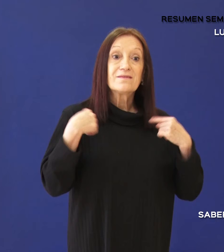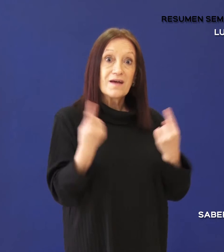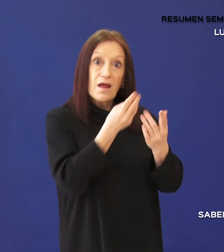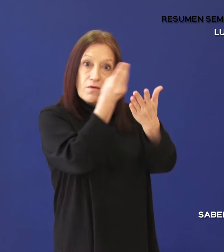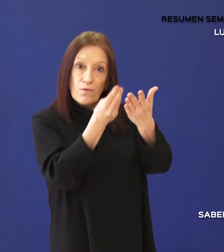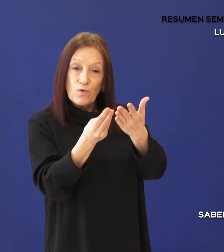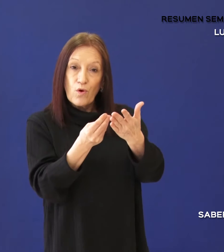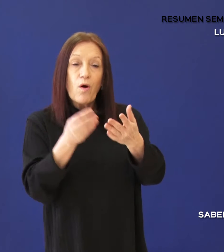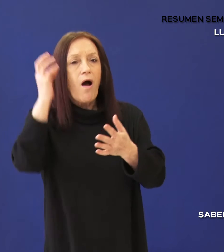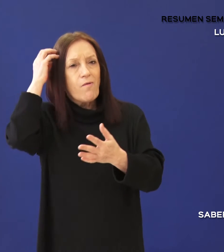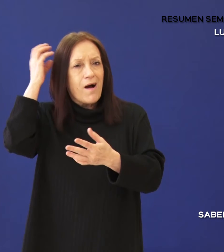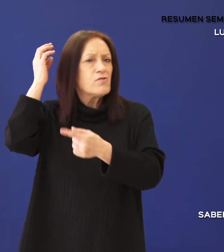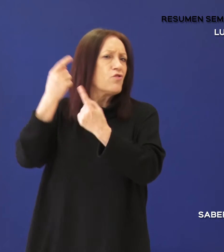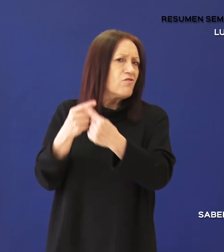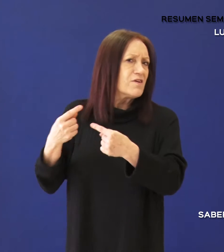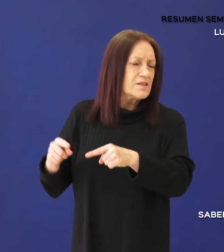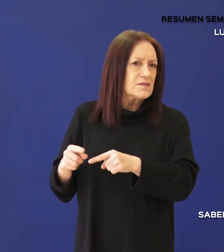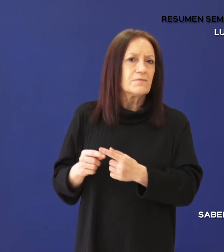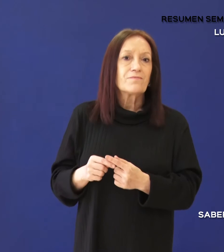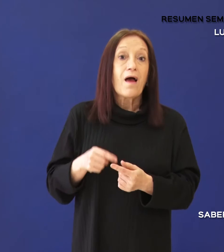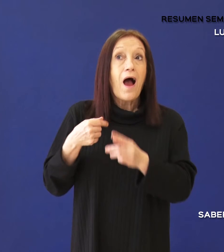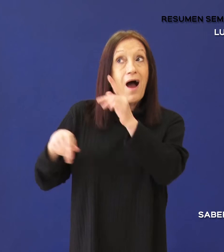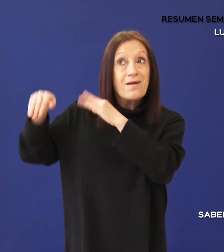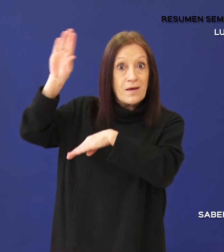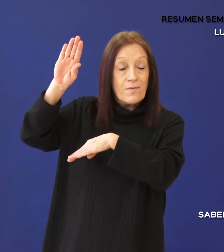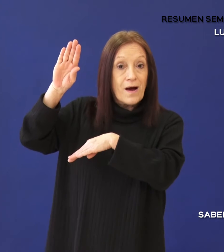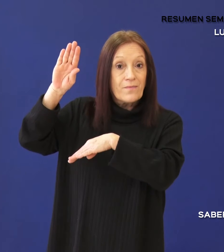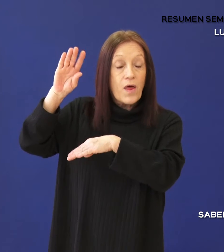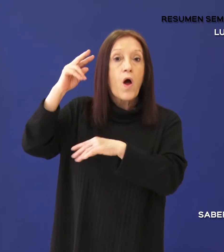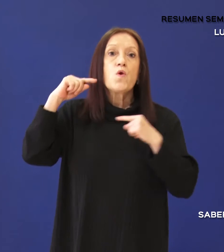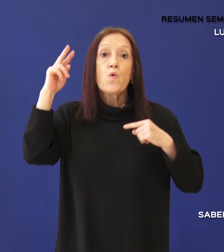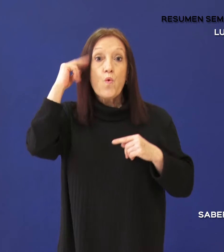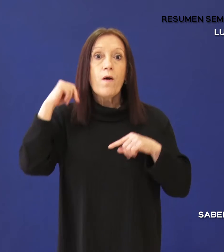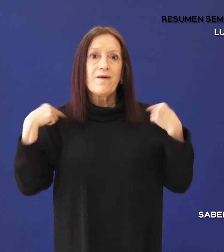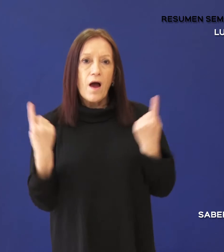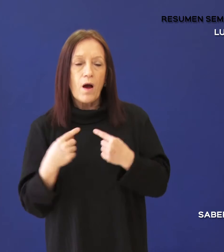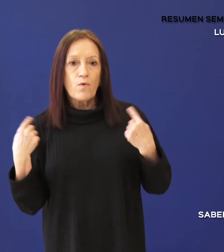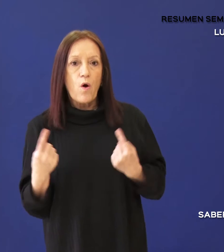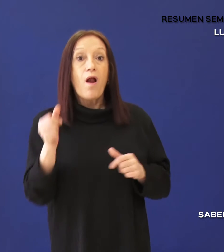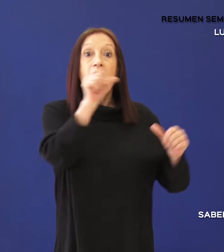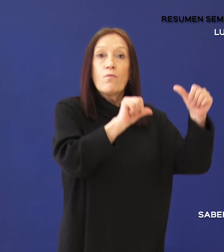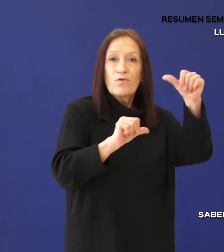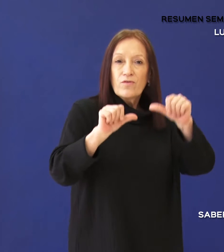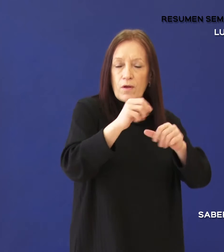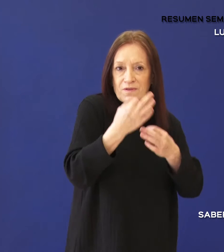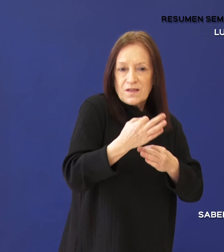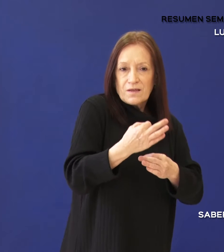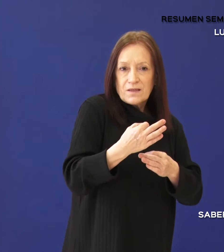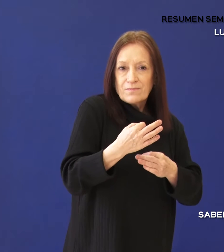Núcleo Sanitario. En Planta Alta, 9 Aulas, Laboratorio de Físico-Química, Sala de